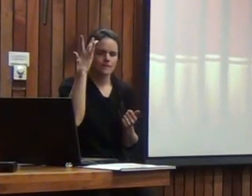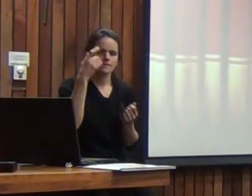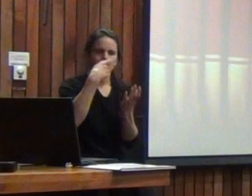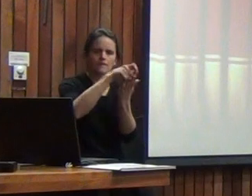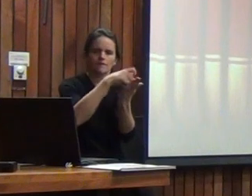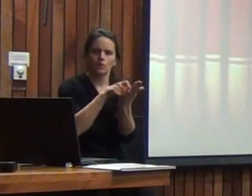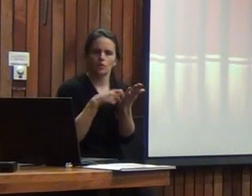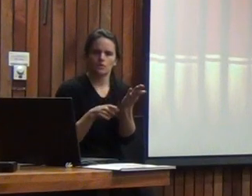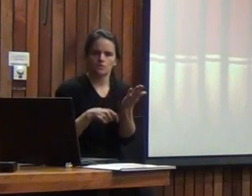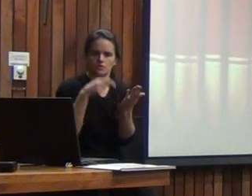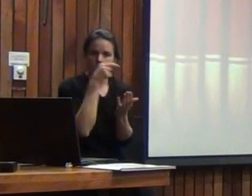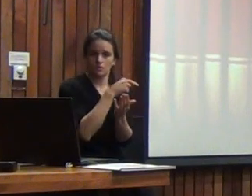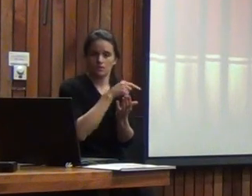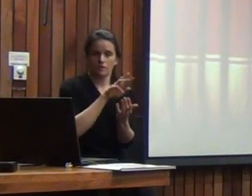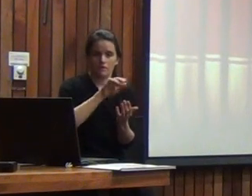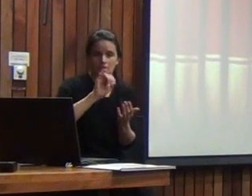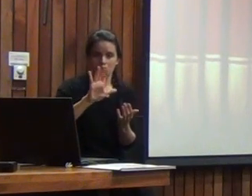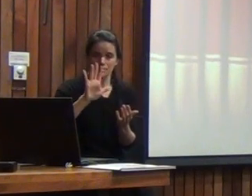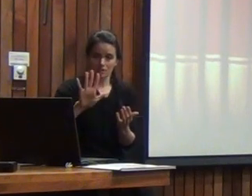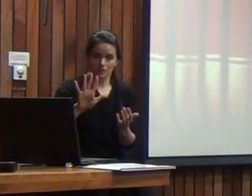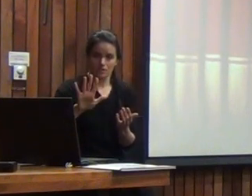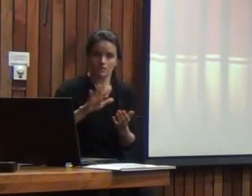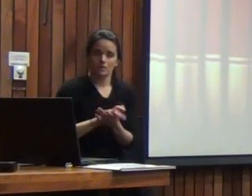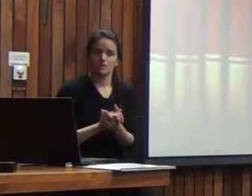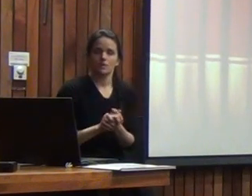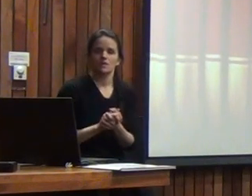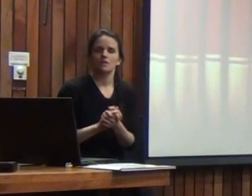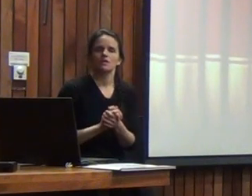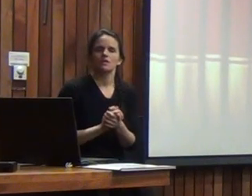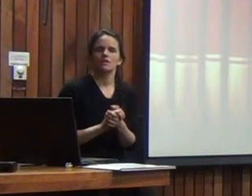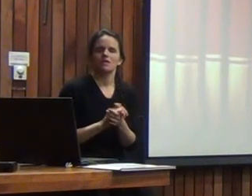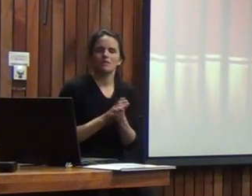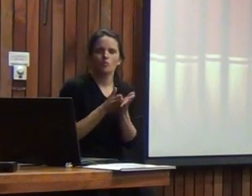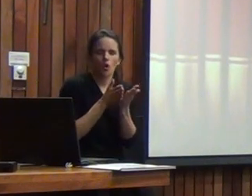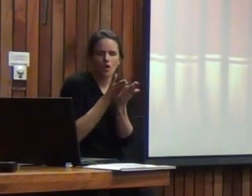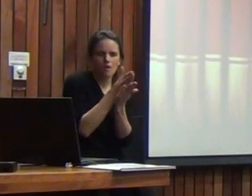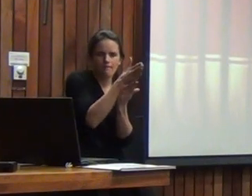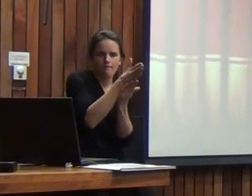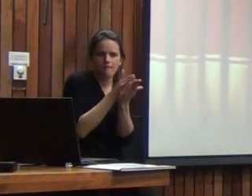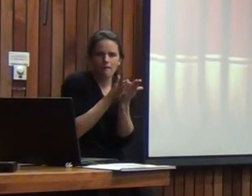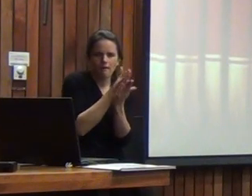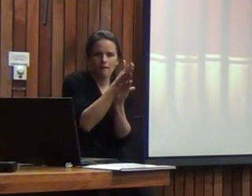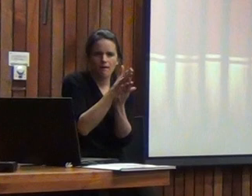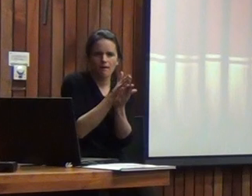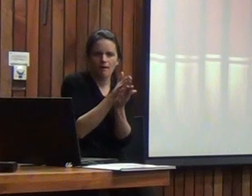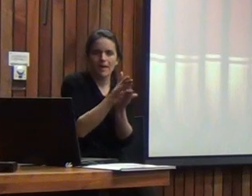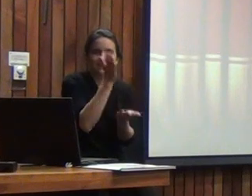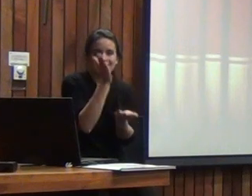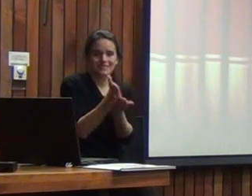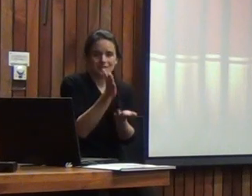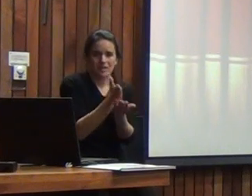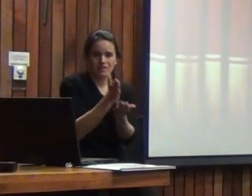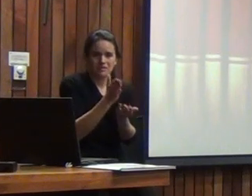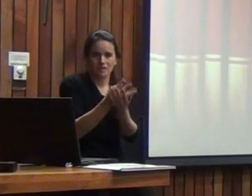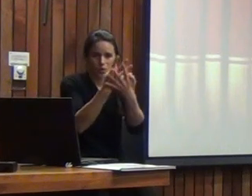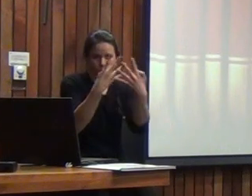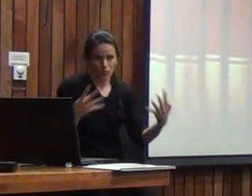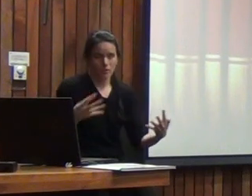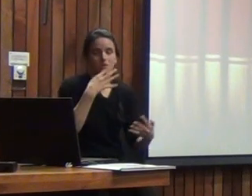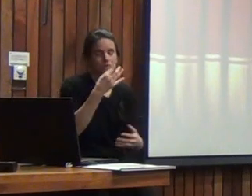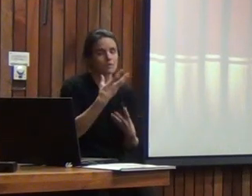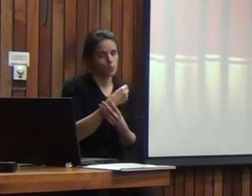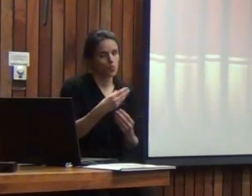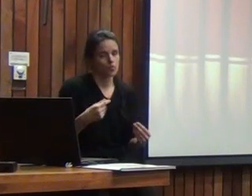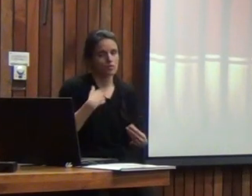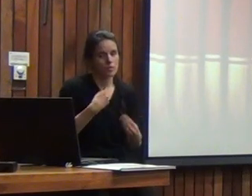test desde Guinea hasta ahora está muy alineado con las demandas curriculares ya por lo tanto este test sí dice mucho